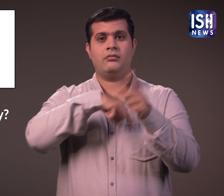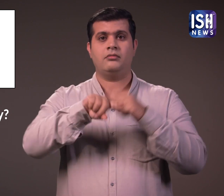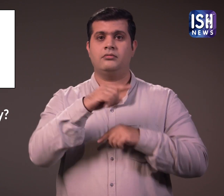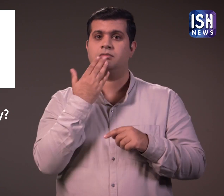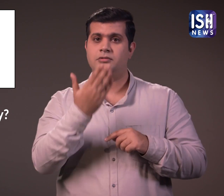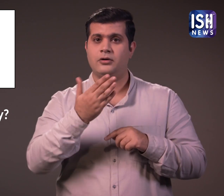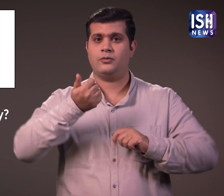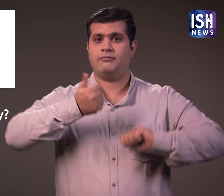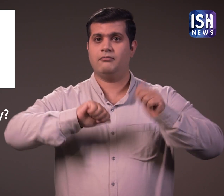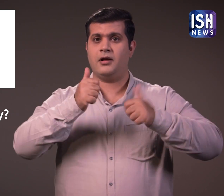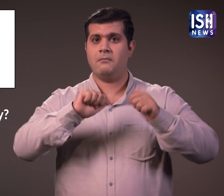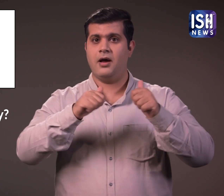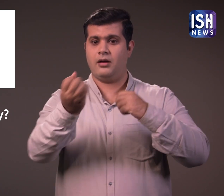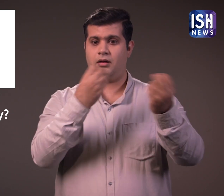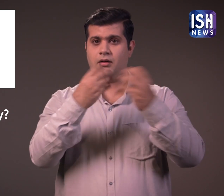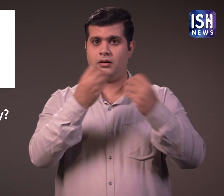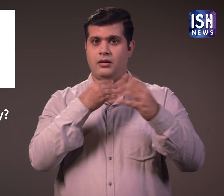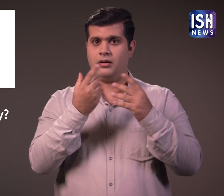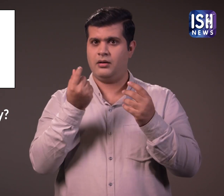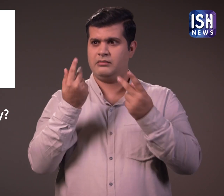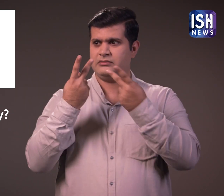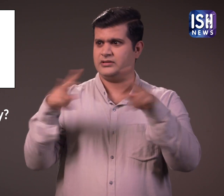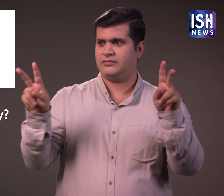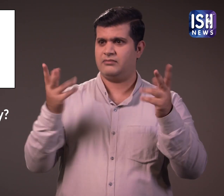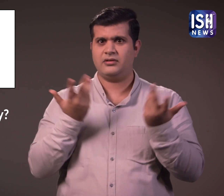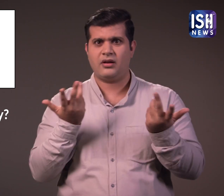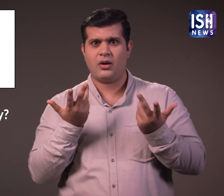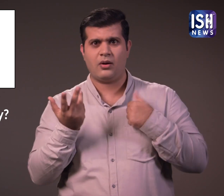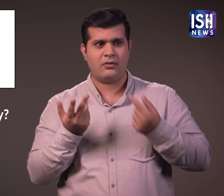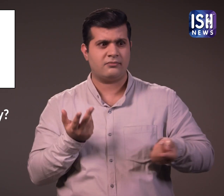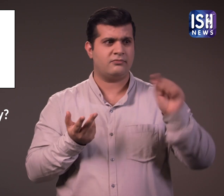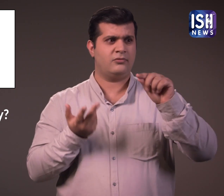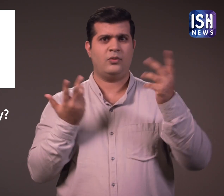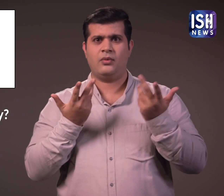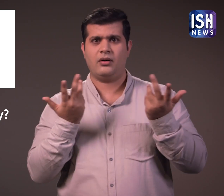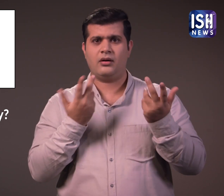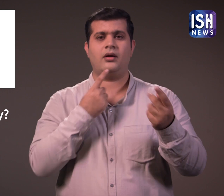कीमत अंतर पर हमारे साथ अपनी प्रतिक्रिया साजा करने के लिए आप सभी का धन्यवाद।